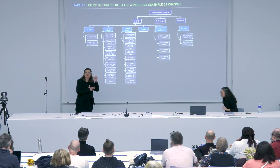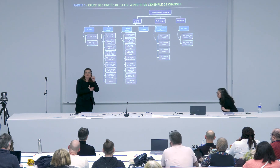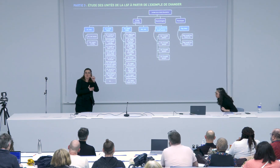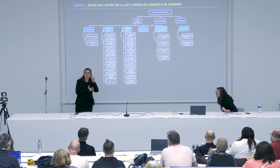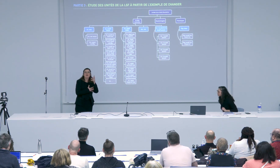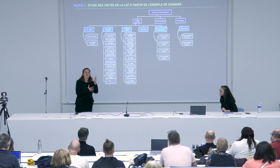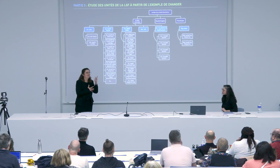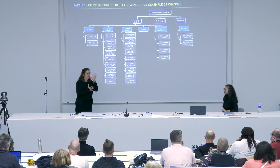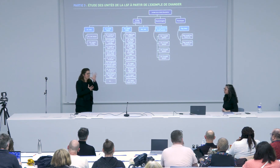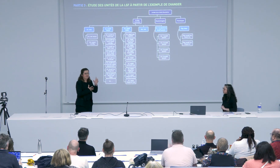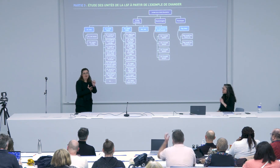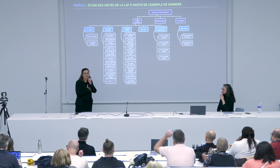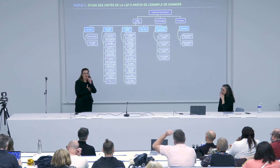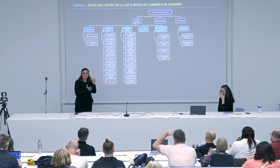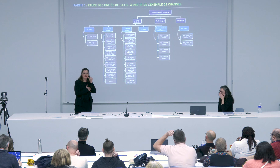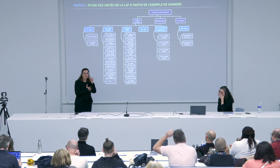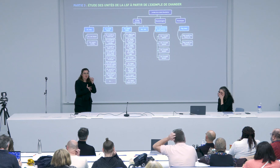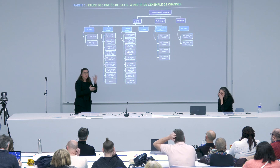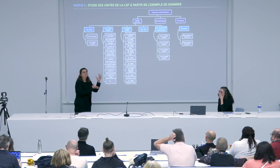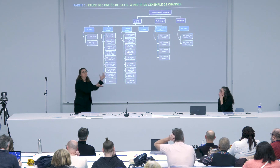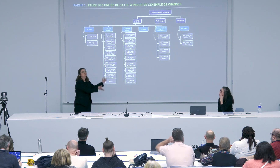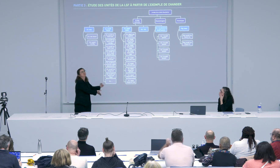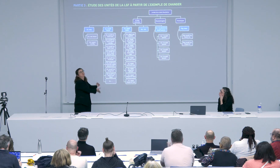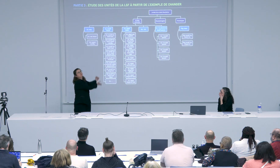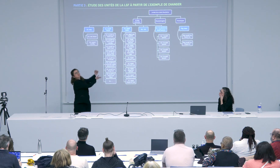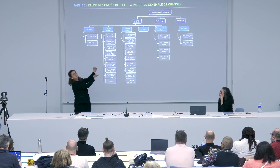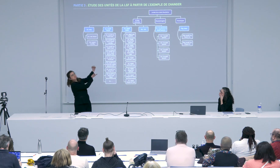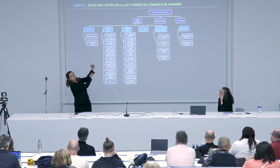c'était à l'institut national des jeunes sourds à Saint-Jacques